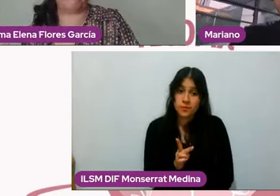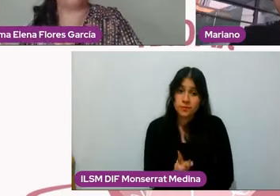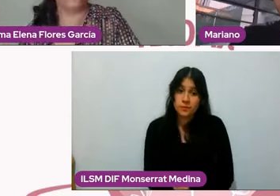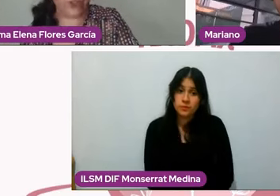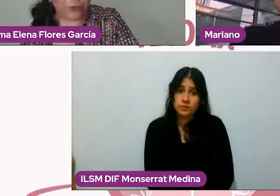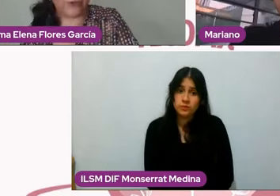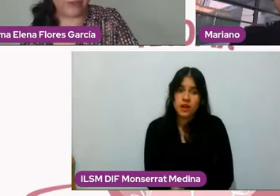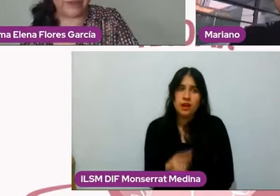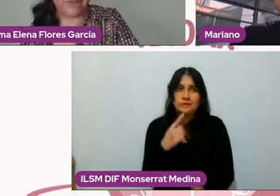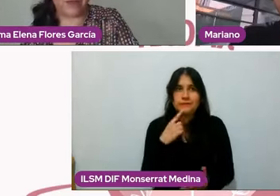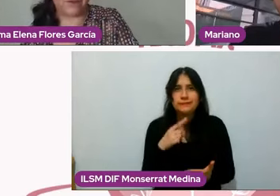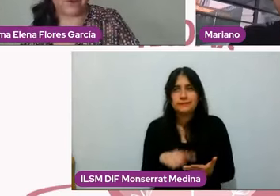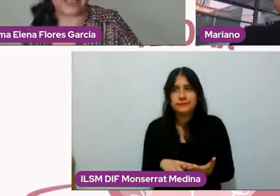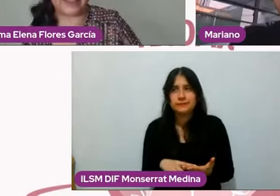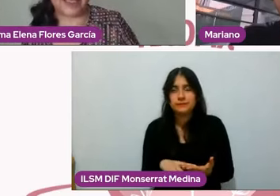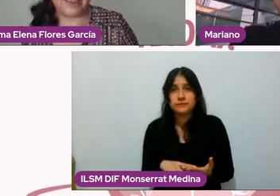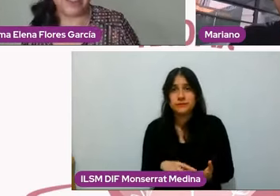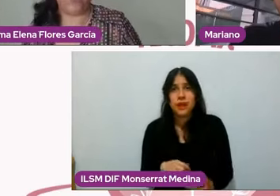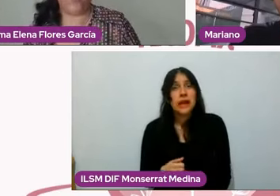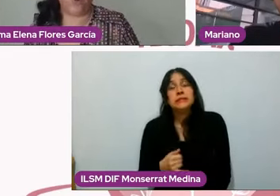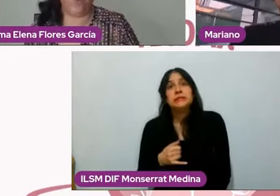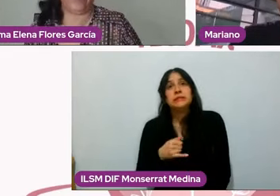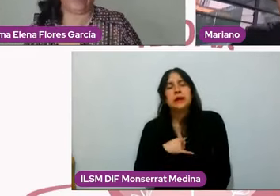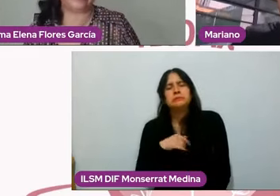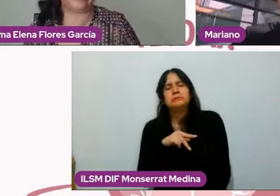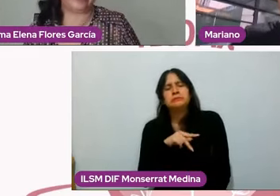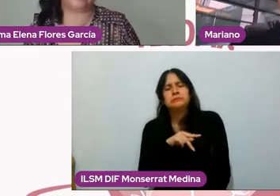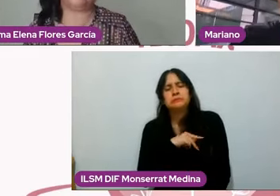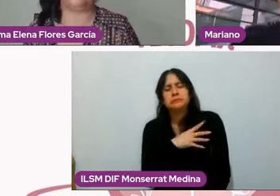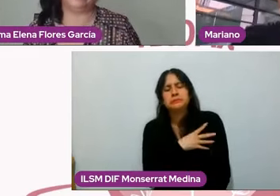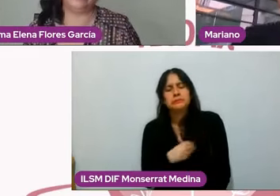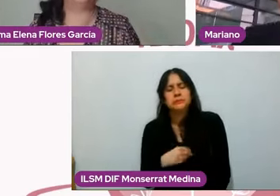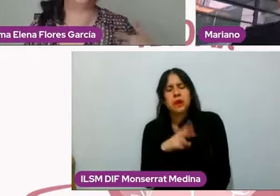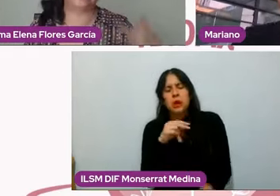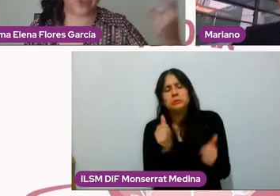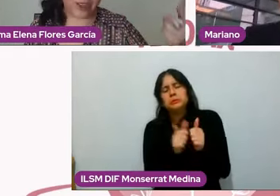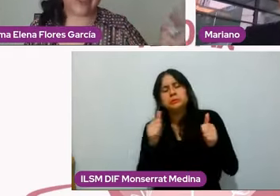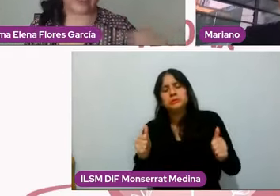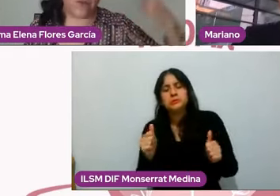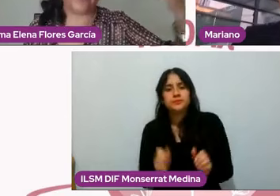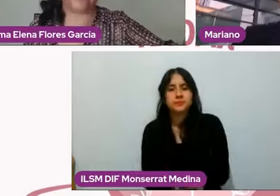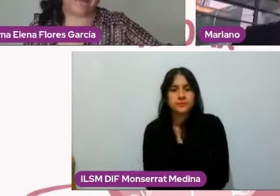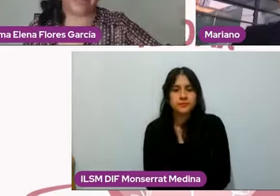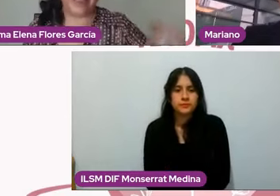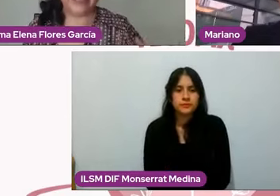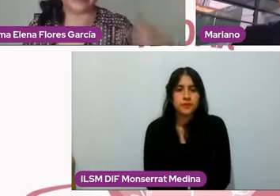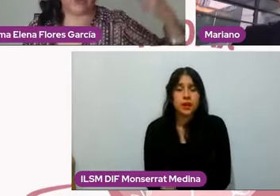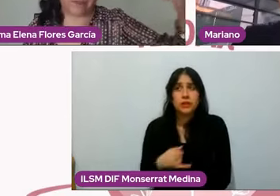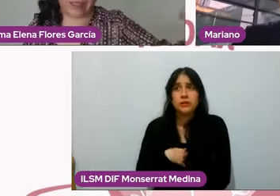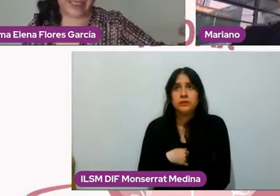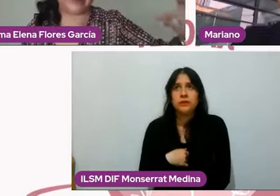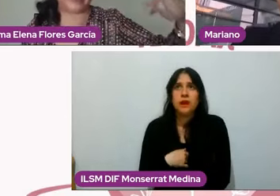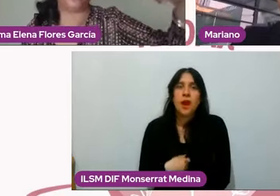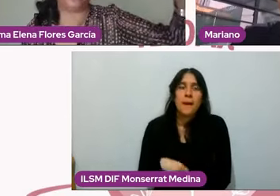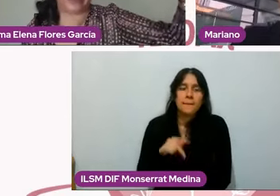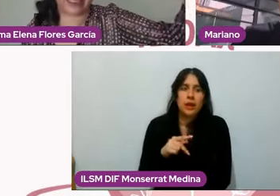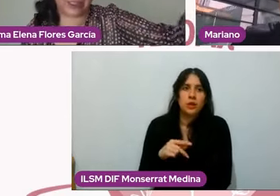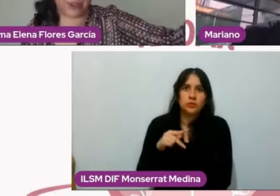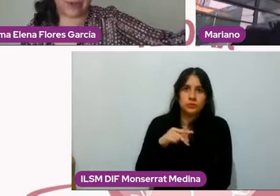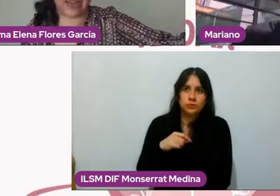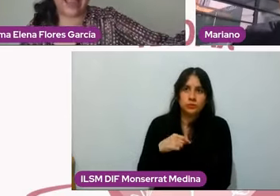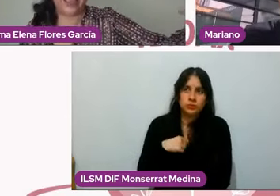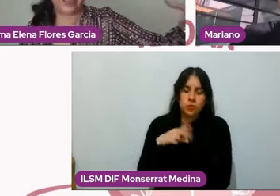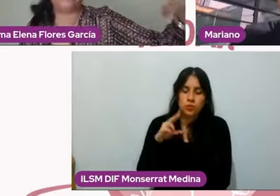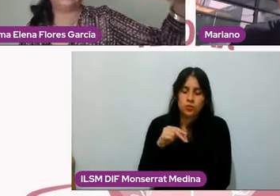por los hijos no me separo por las hijas o a decir yo estoy tengo un problema de codependencia ¿no? de